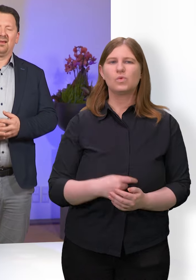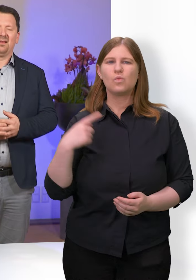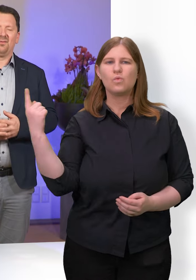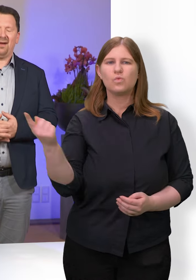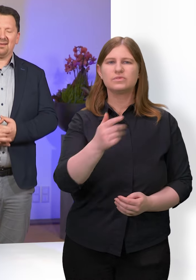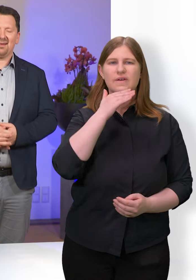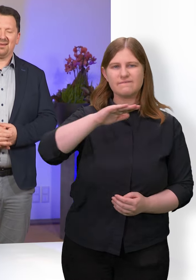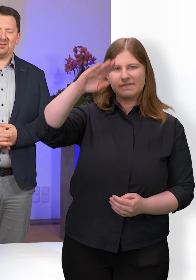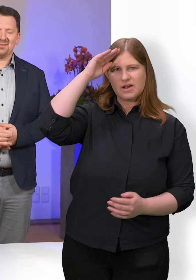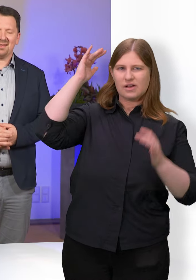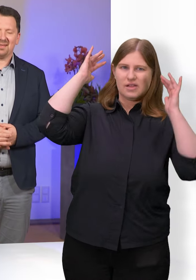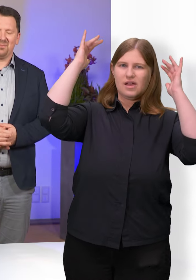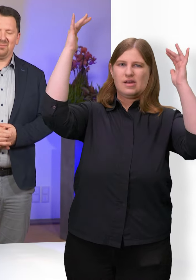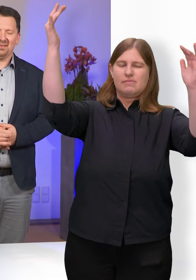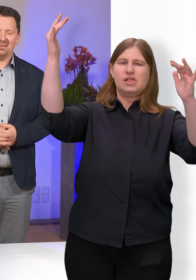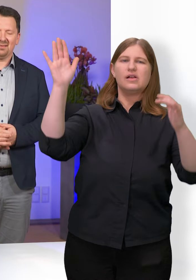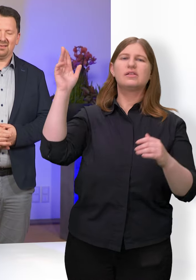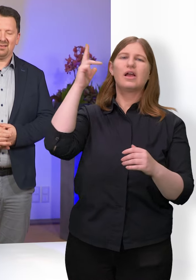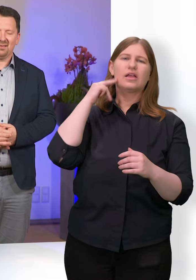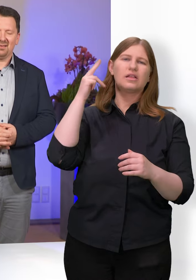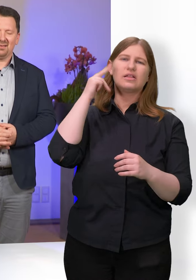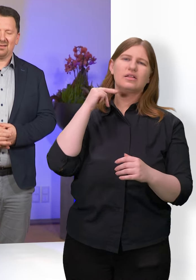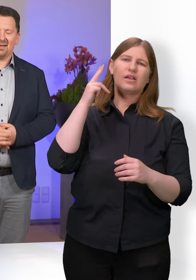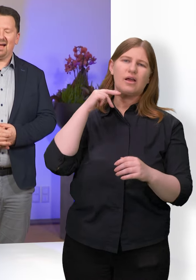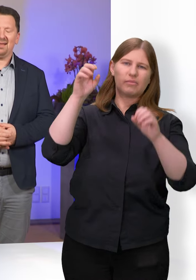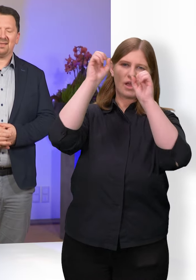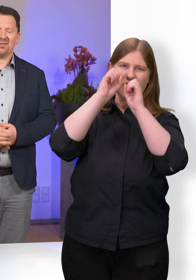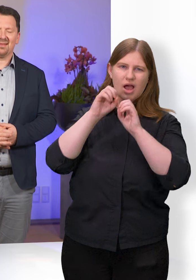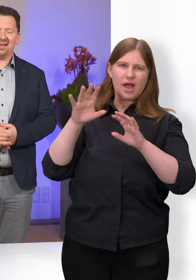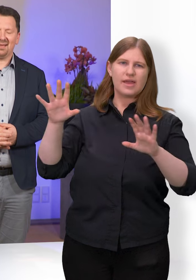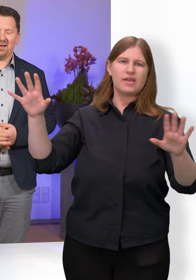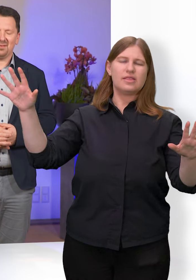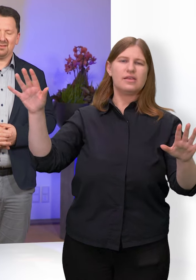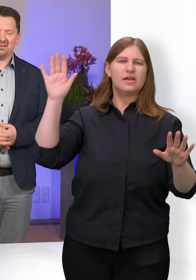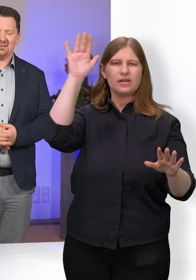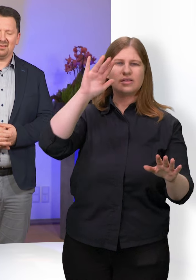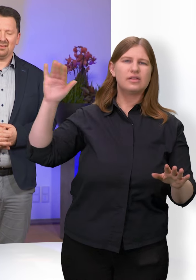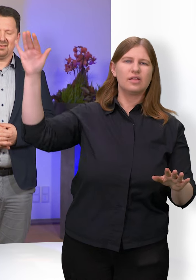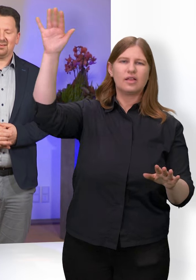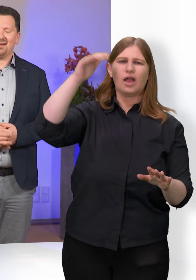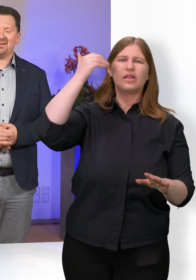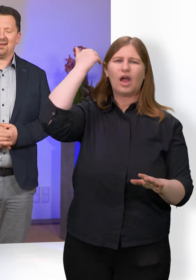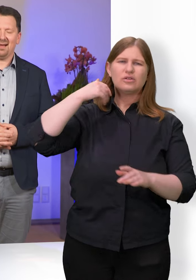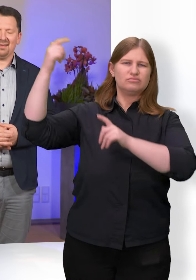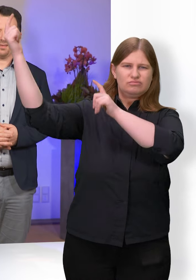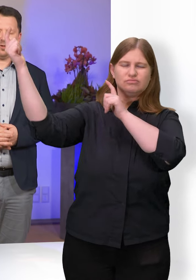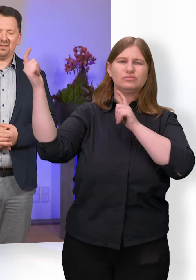Vater unser im Himmel, Geheiligt werde dein Name, Dein Reich komme,